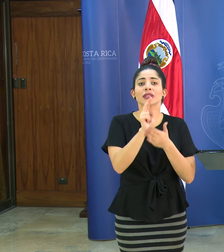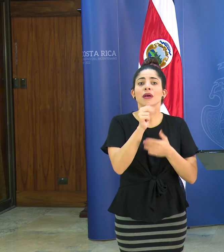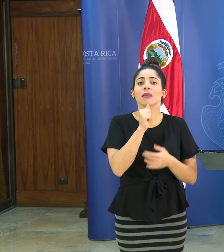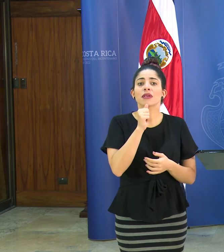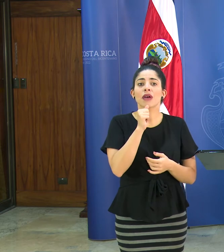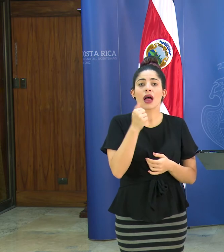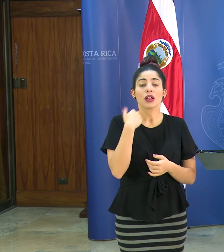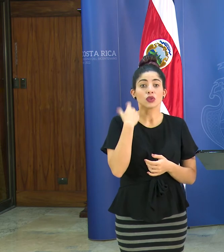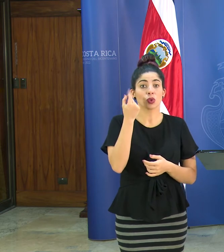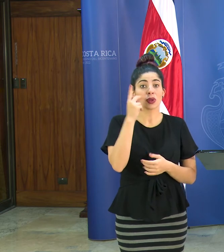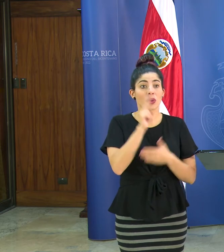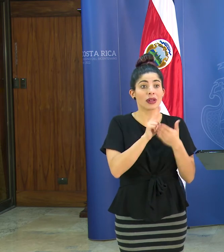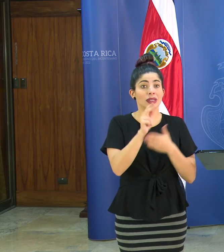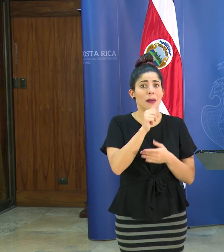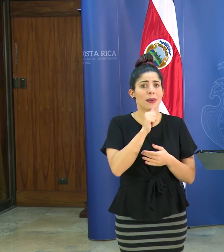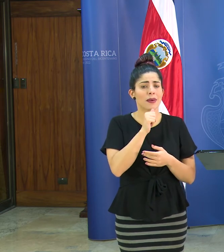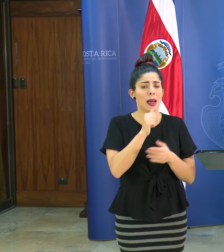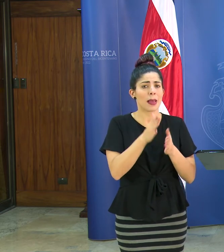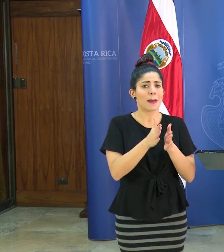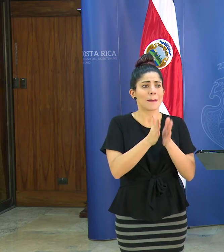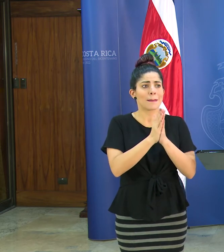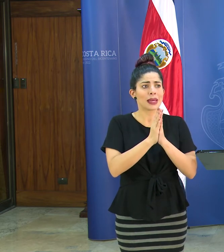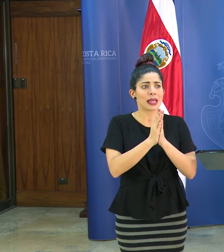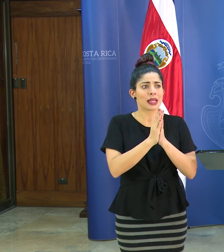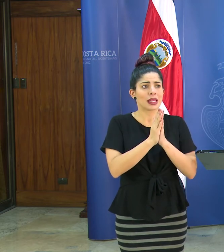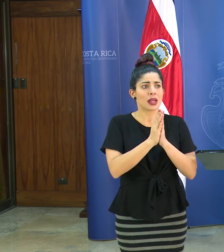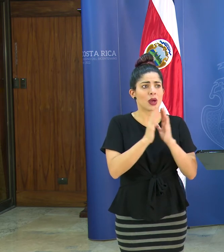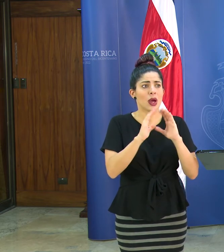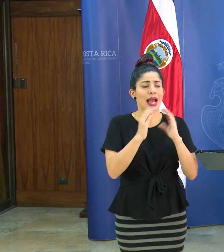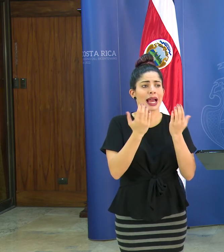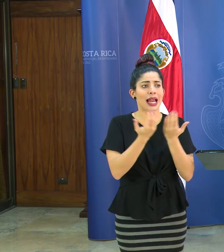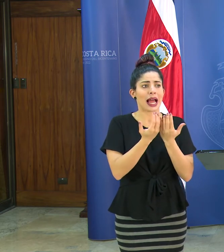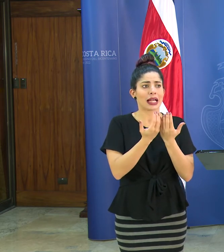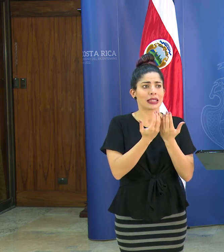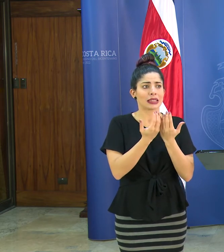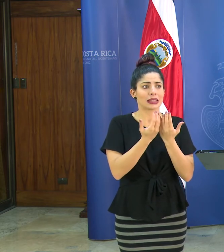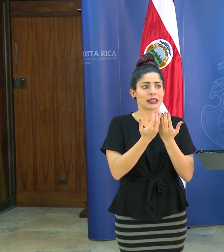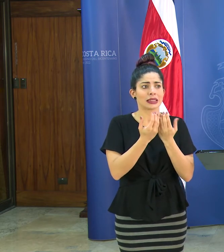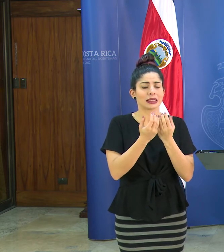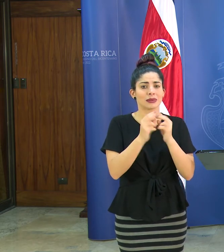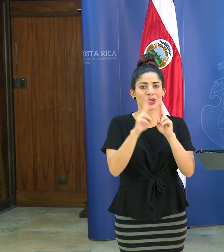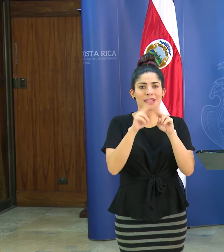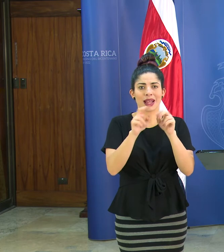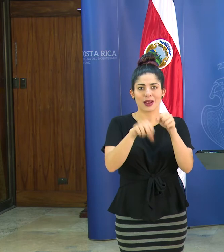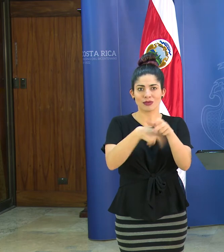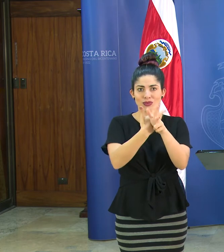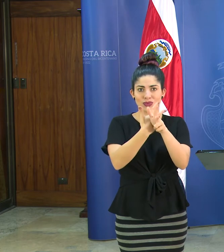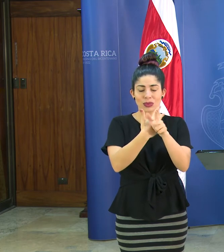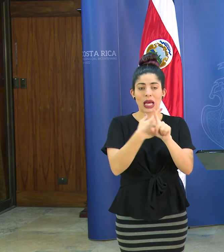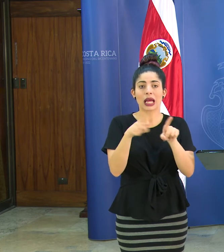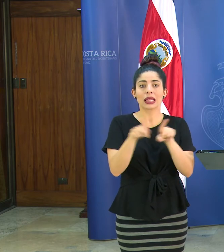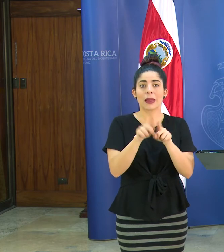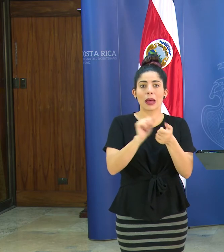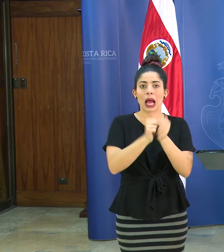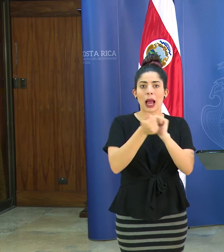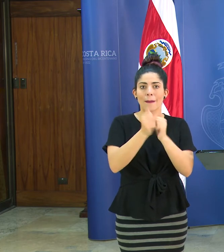ellos están pidiendo realizar clases de manera virtual perdón y también